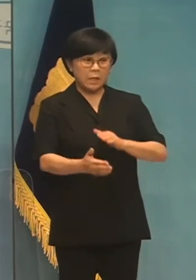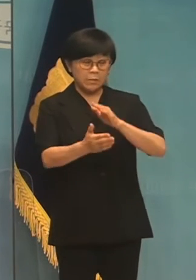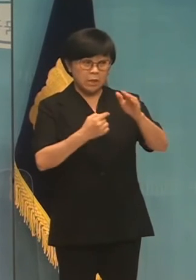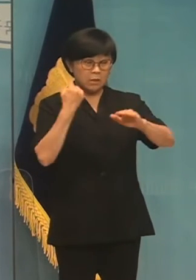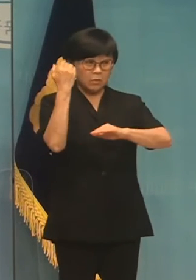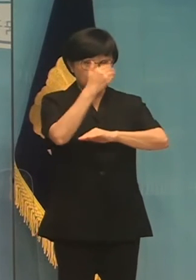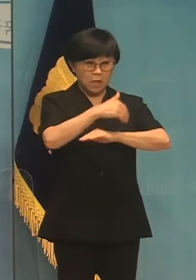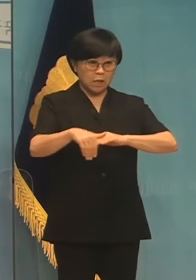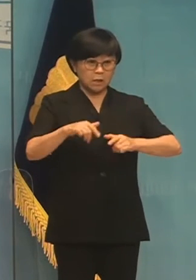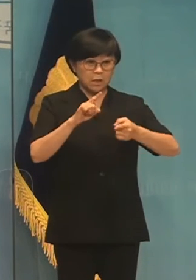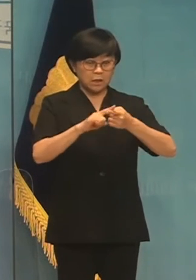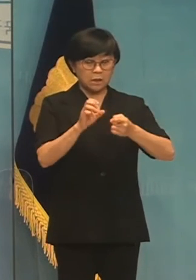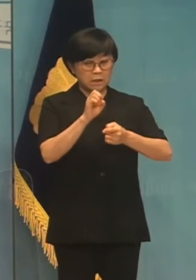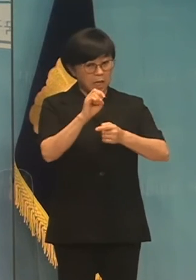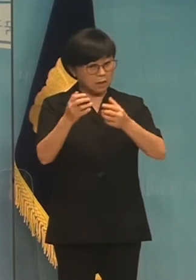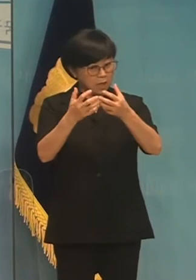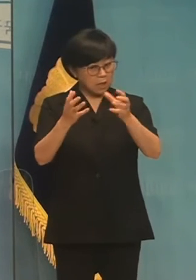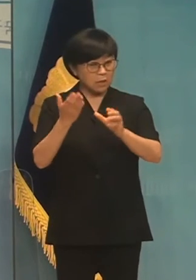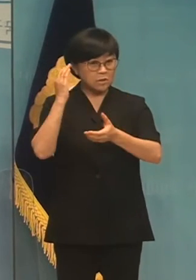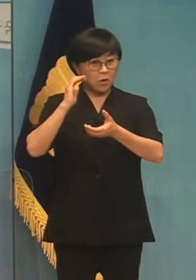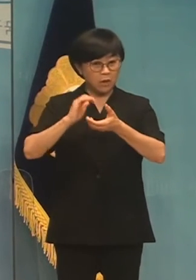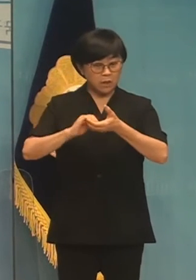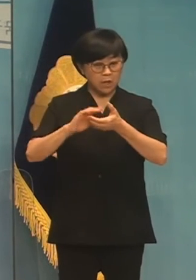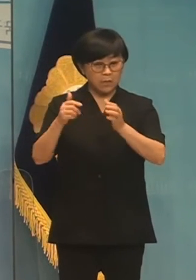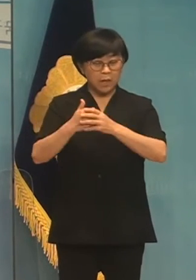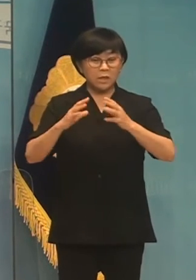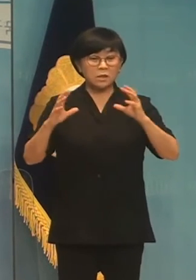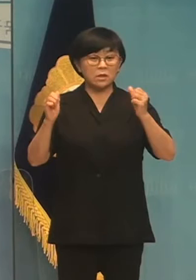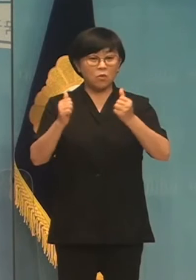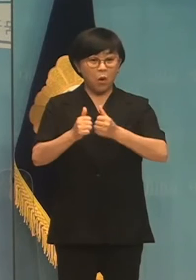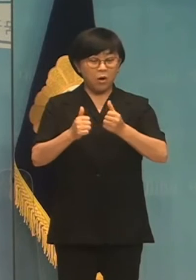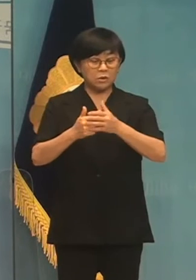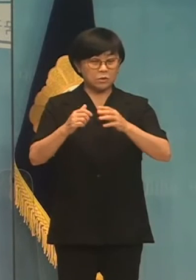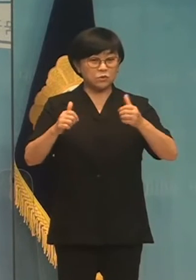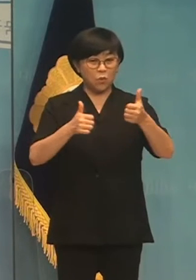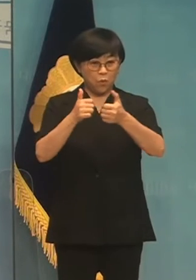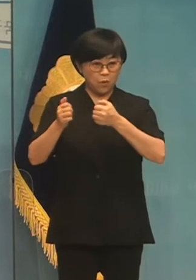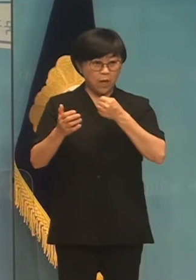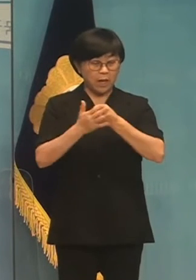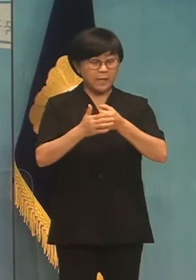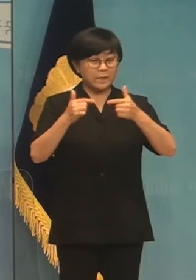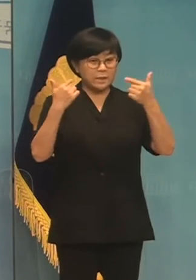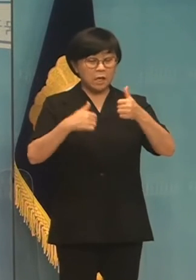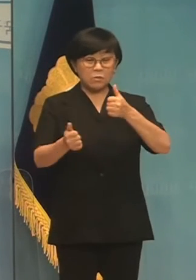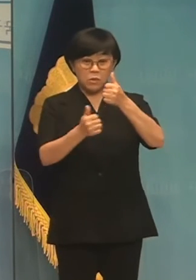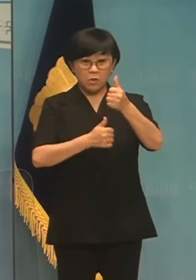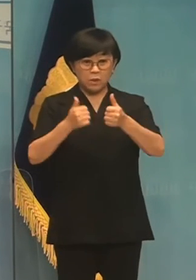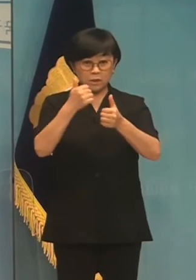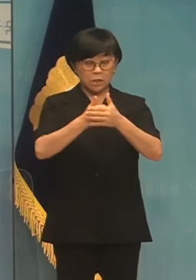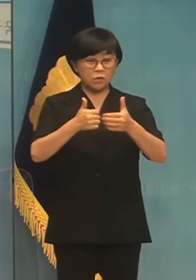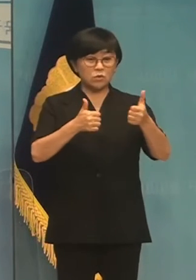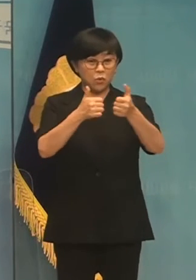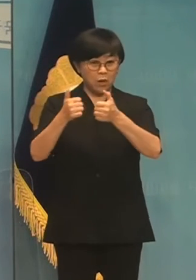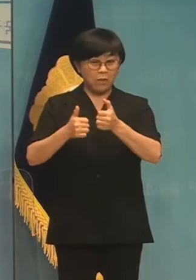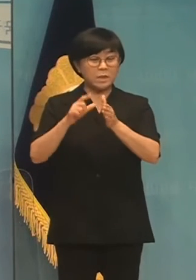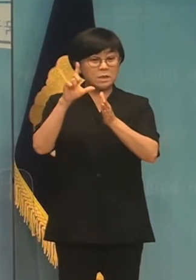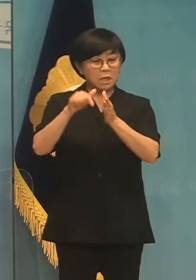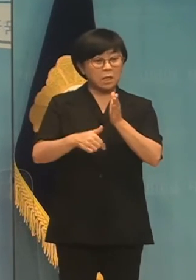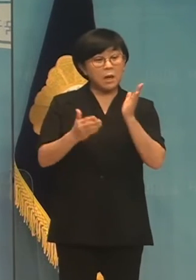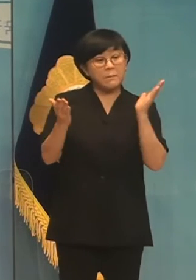예정되어 있는 야당의 청와대학 의원총회, 상임위원장 선정을 위한 의원총회와 같은